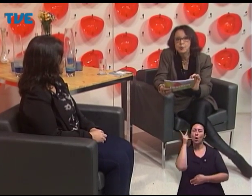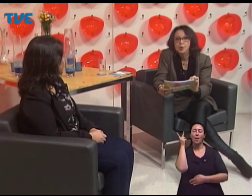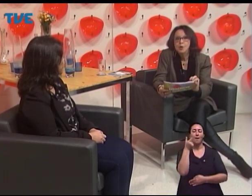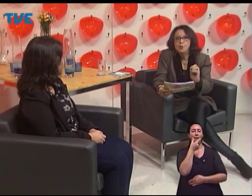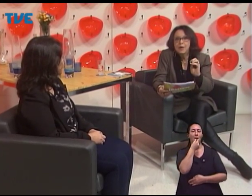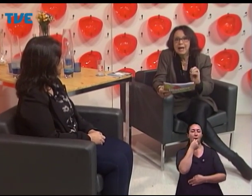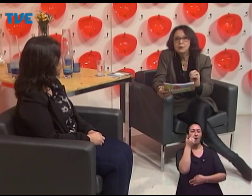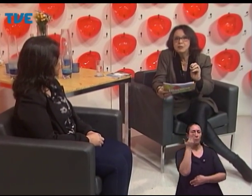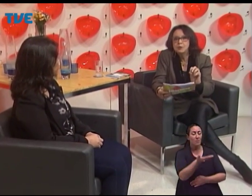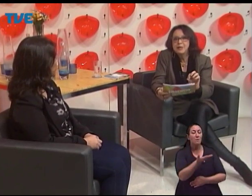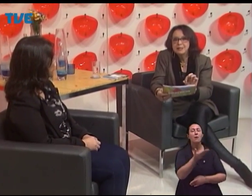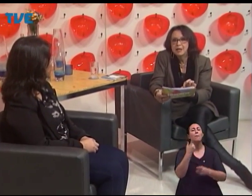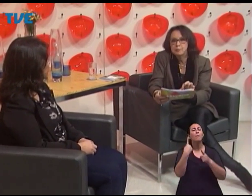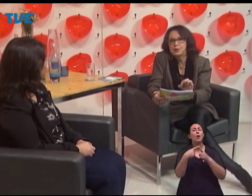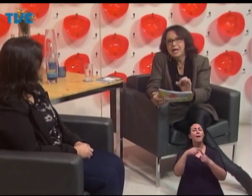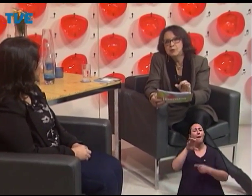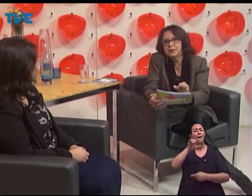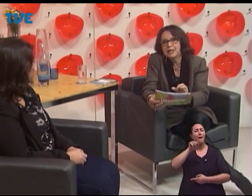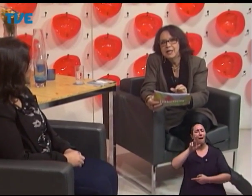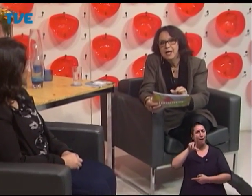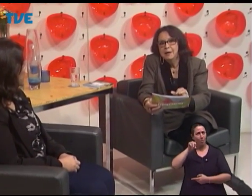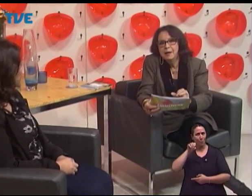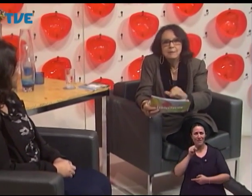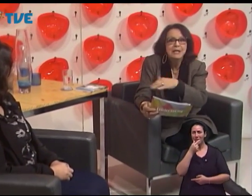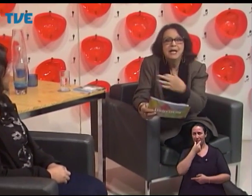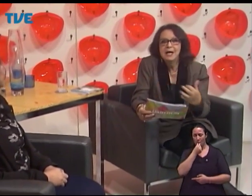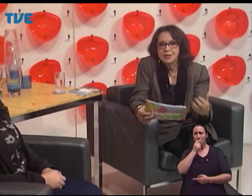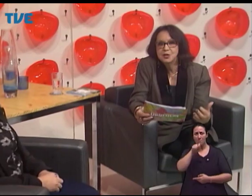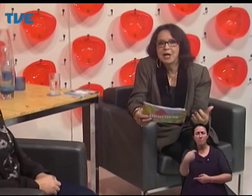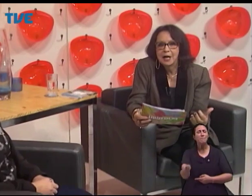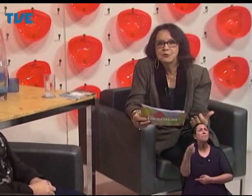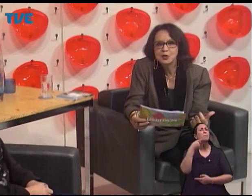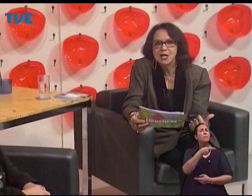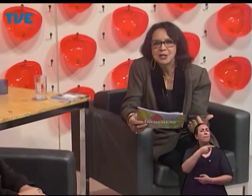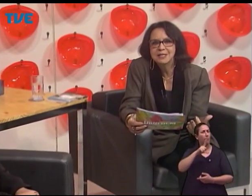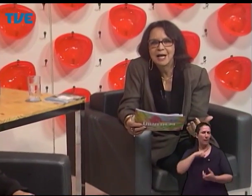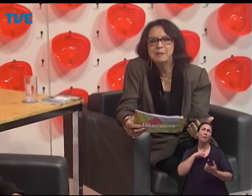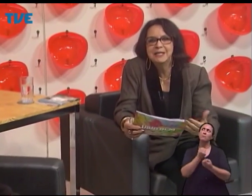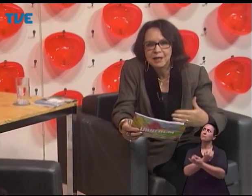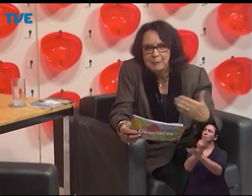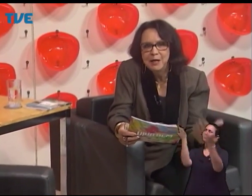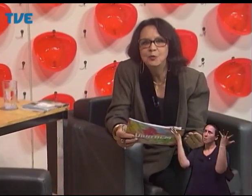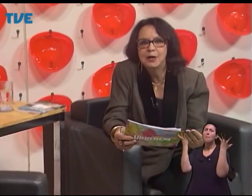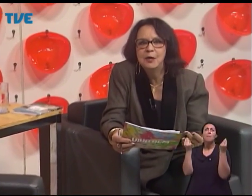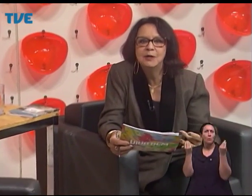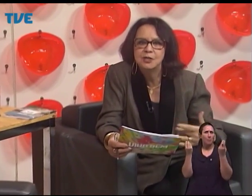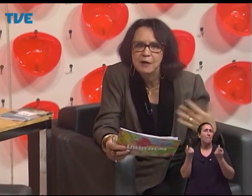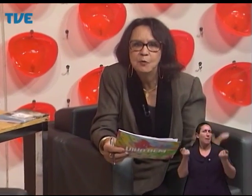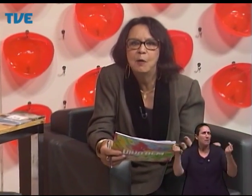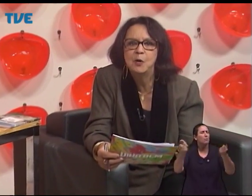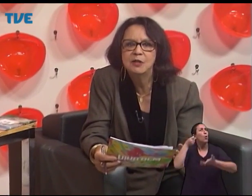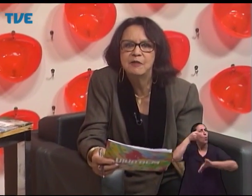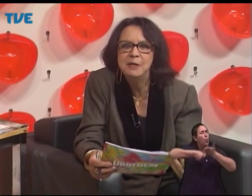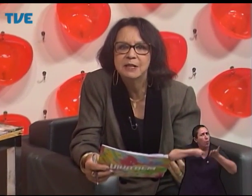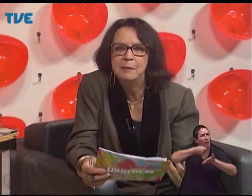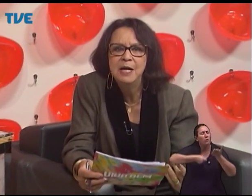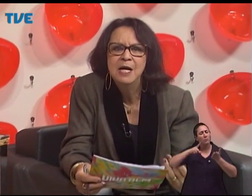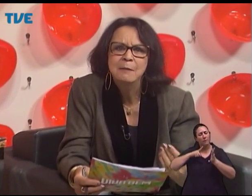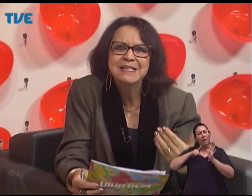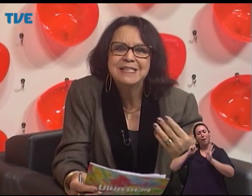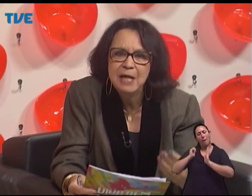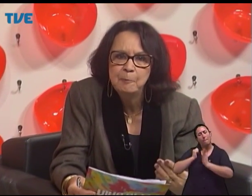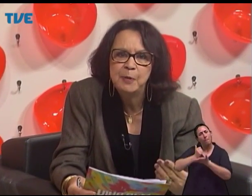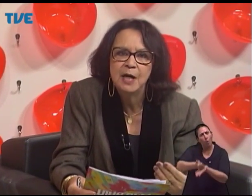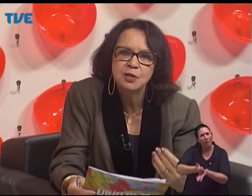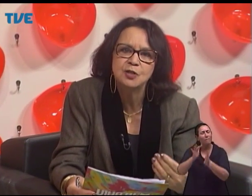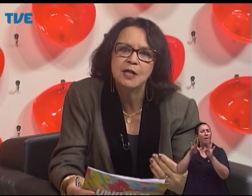um exemplo, o Carlos é um exemplo. Claro que tem milhares de Carlos já, a gente sabe, que também lutaram, que tiveram o apoio da família também,